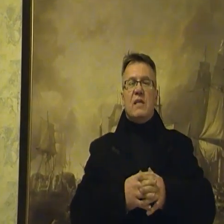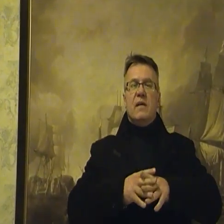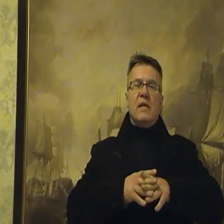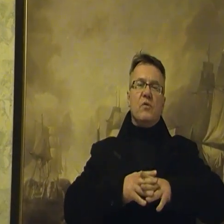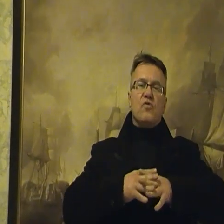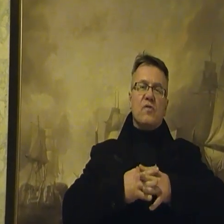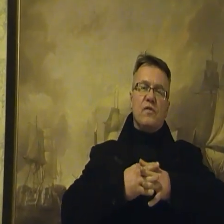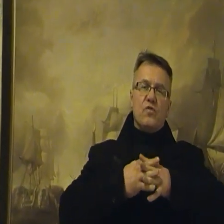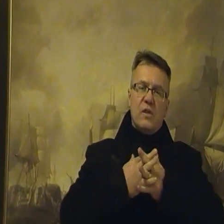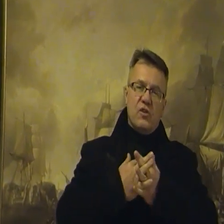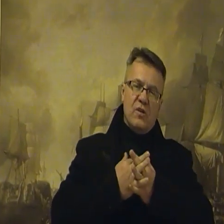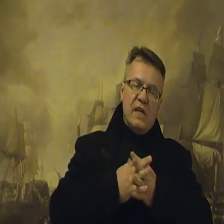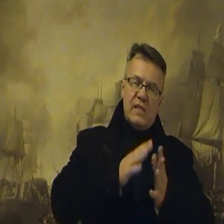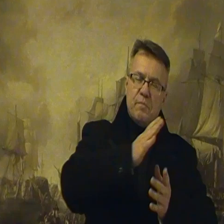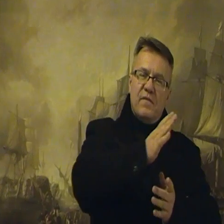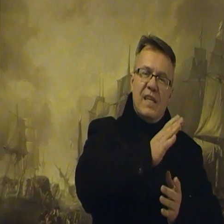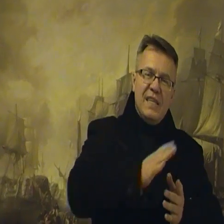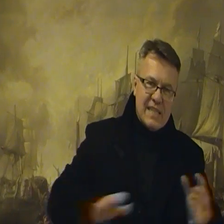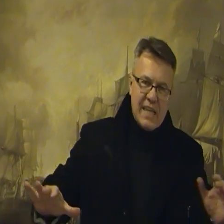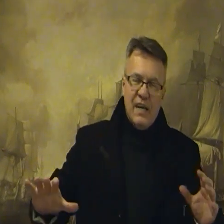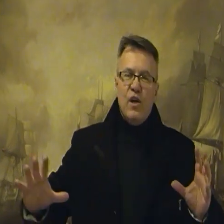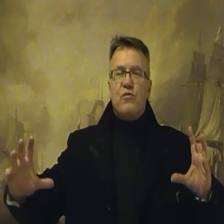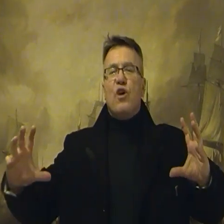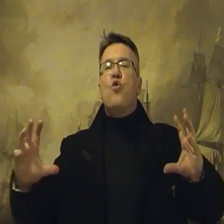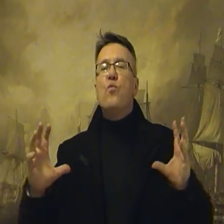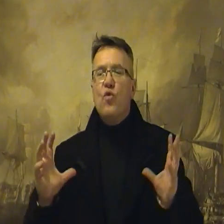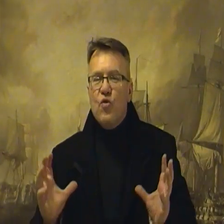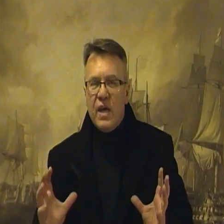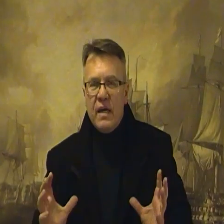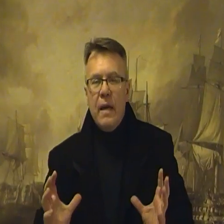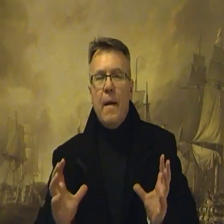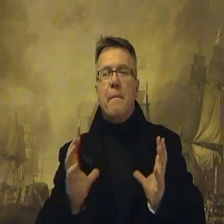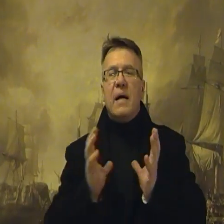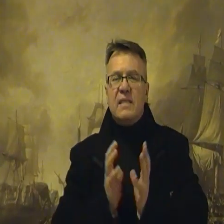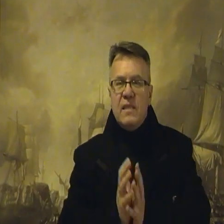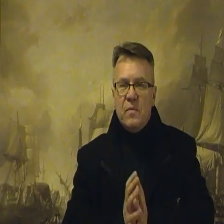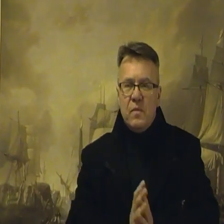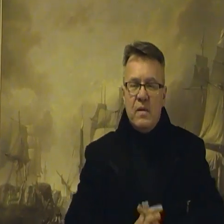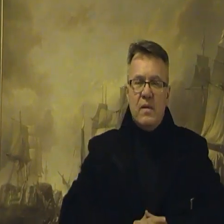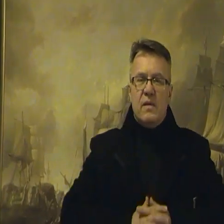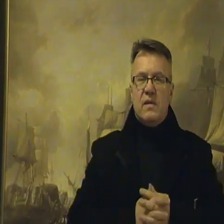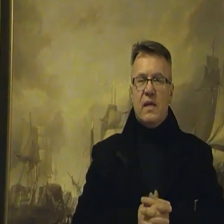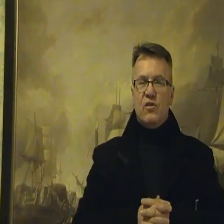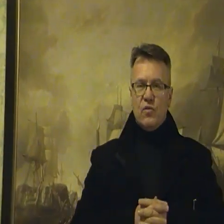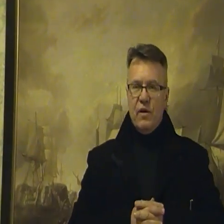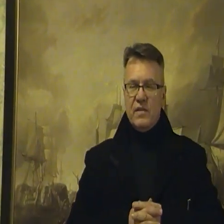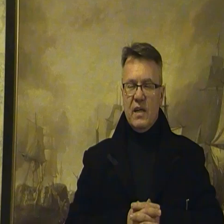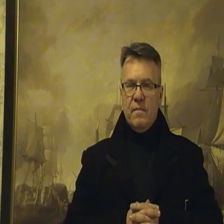jest, jak mi tu już wytłumaczono, jest to pewna niecka, która kumuluje maksimum tego surowca.